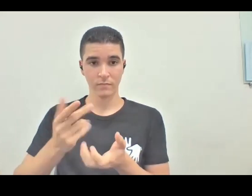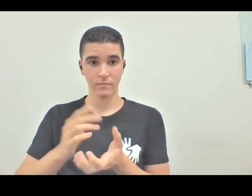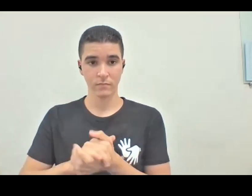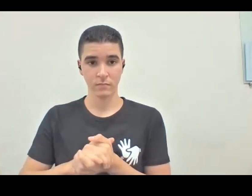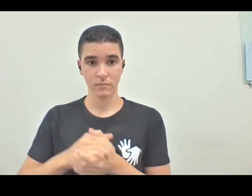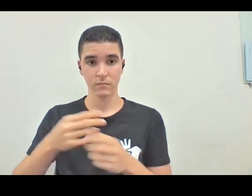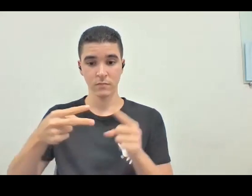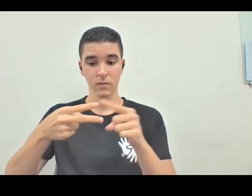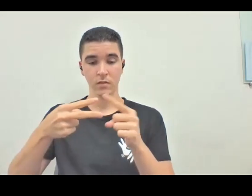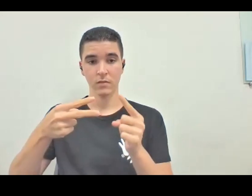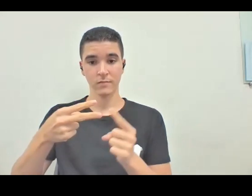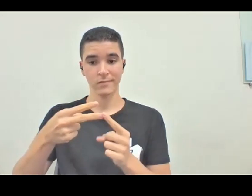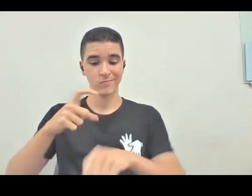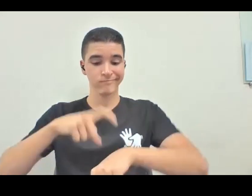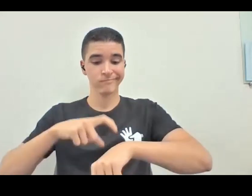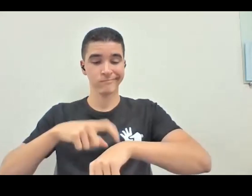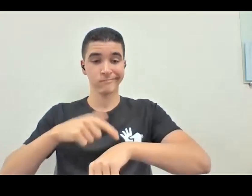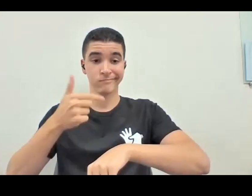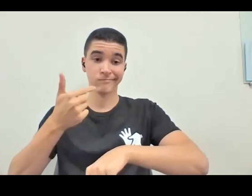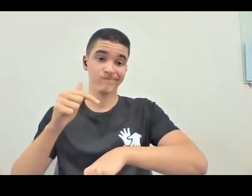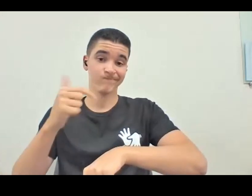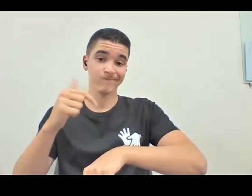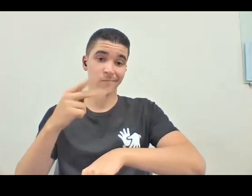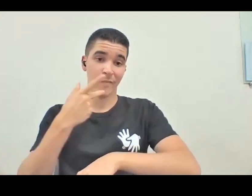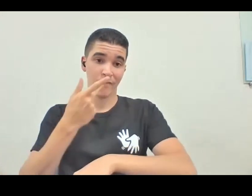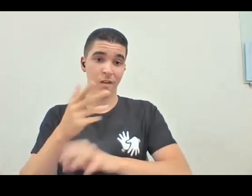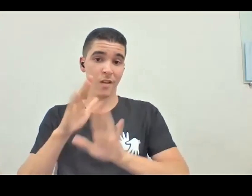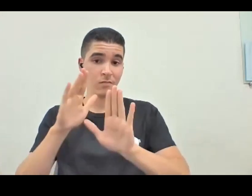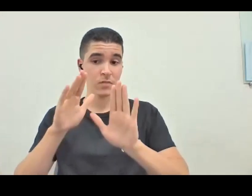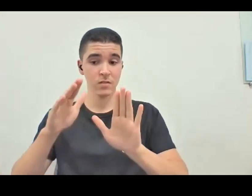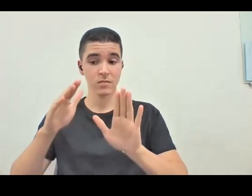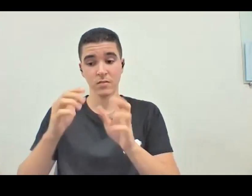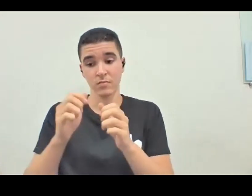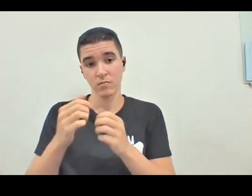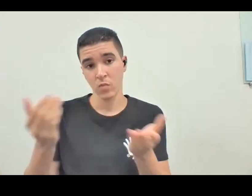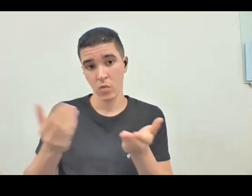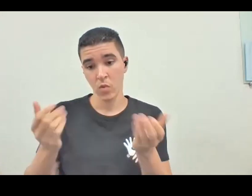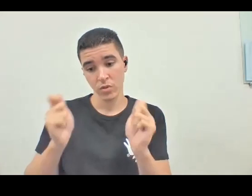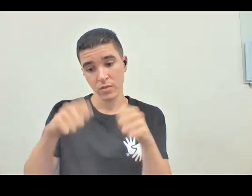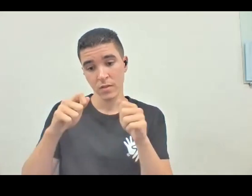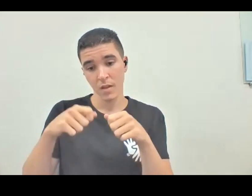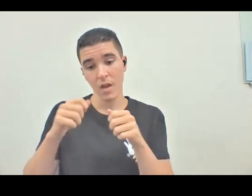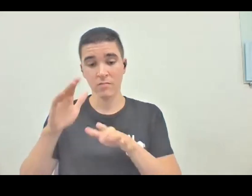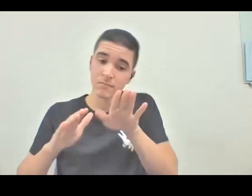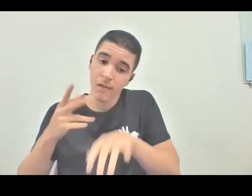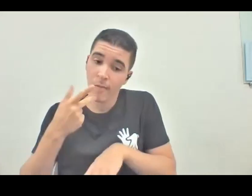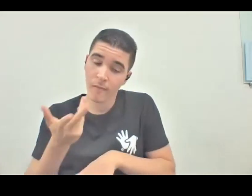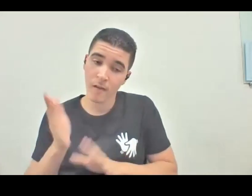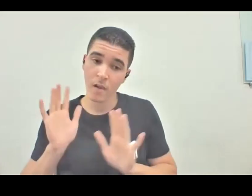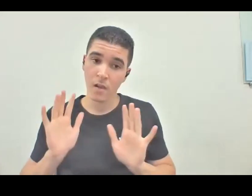questões que a gente não teve tempo pra abordar, mas que elas estão aqui penduradas, então, temos muita coisa possível, mas, Bel, eu